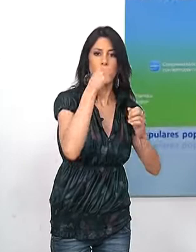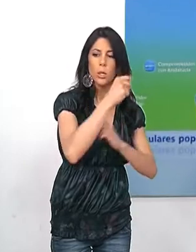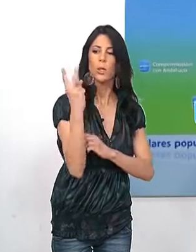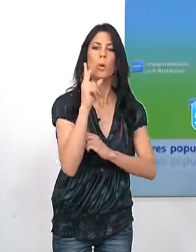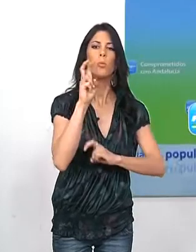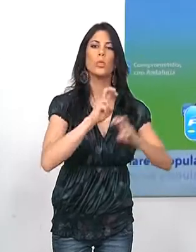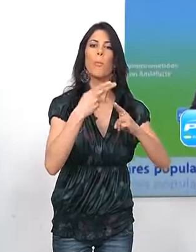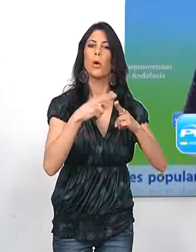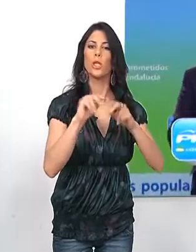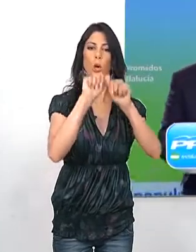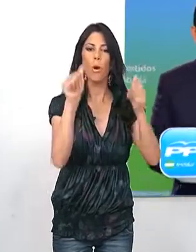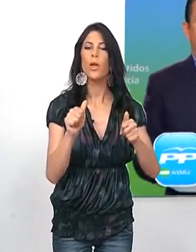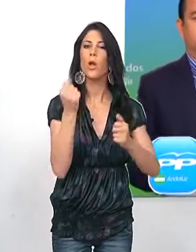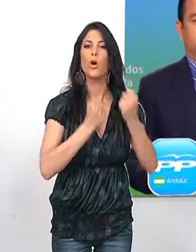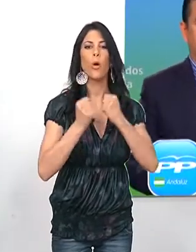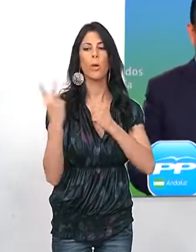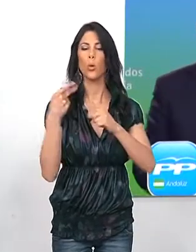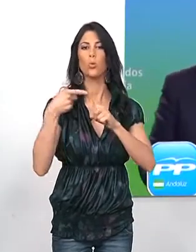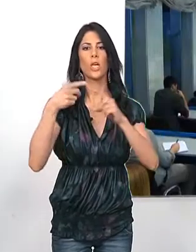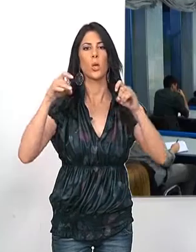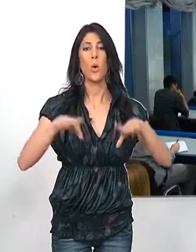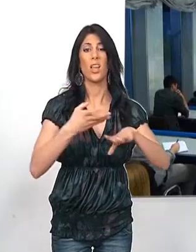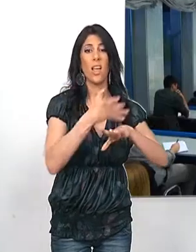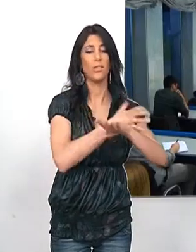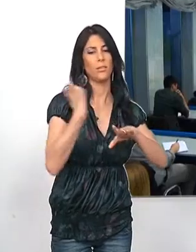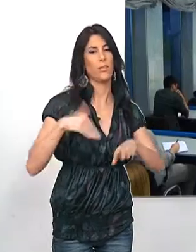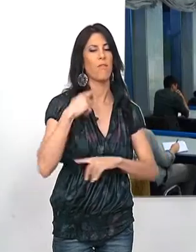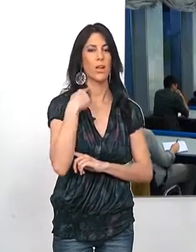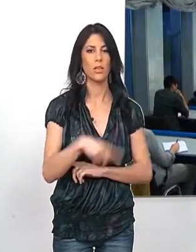mismas políticas y los mismos modelos económicos que ya han fracasado anteriormente.